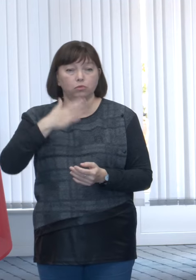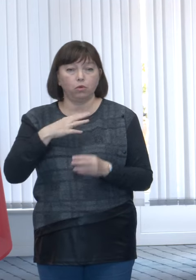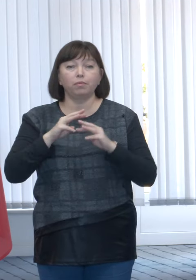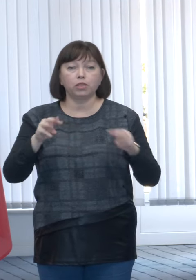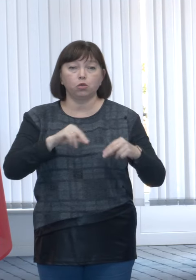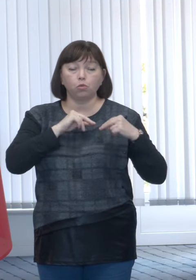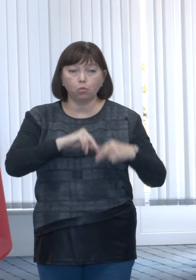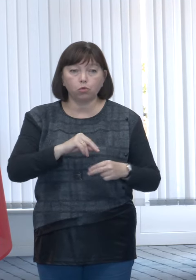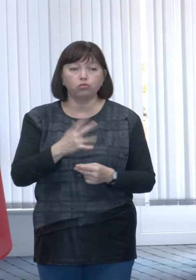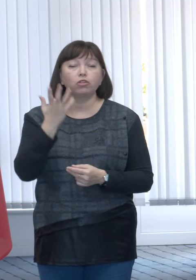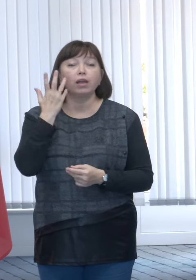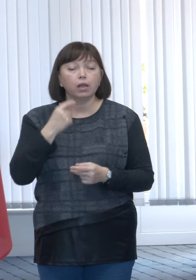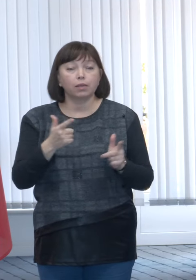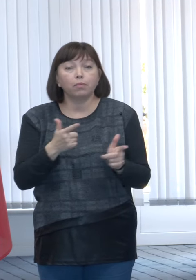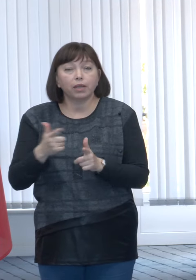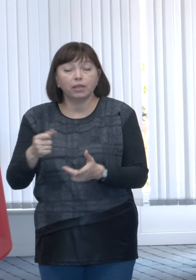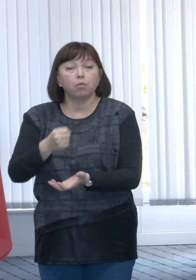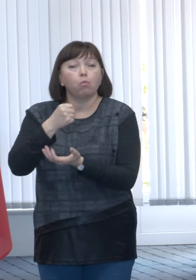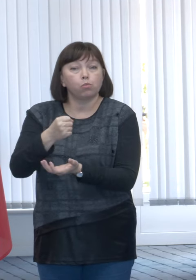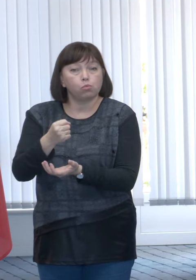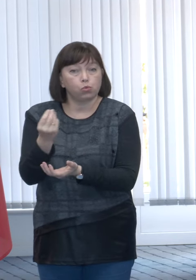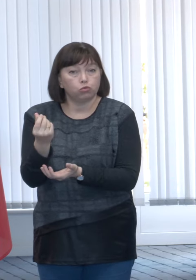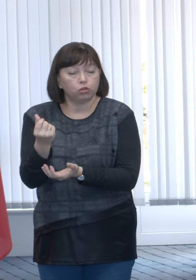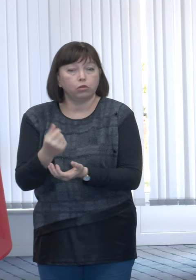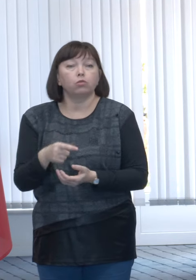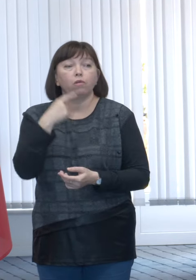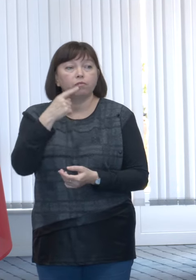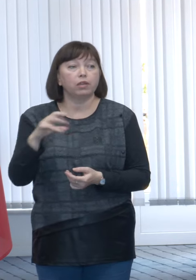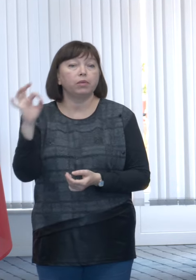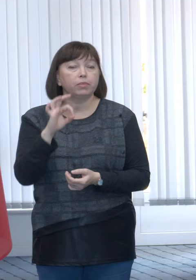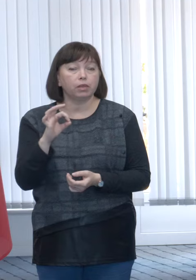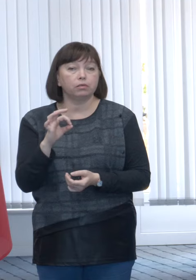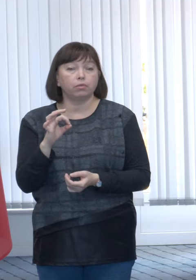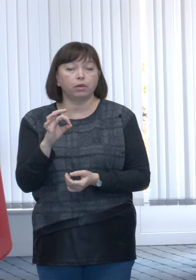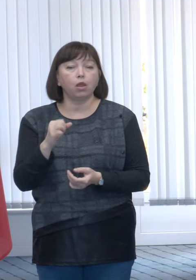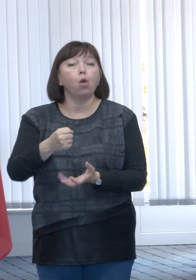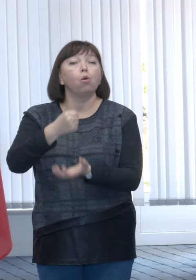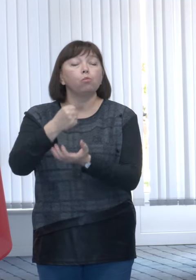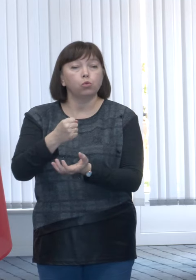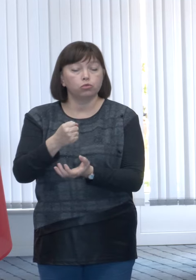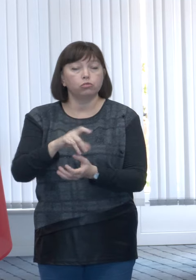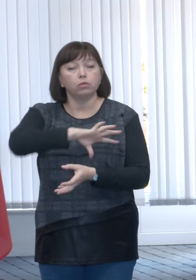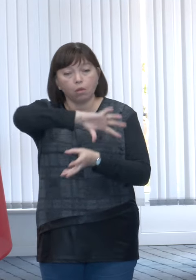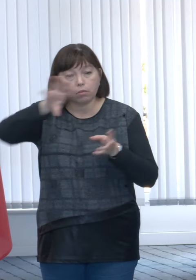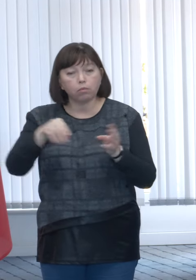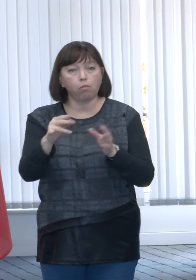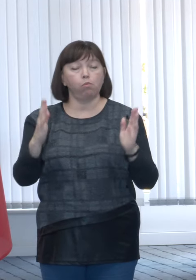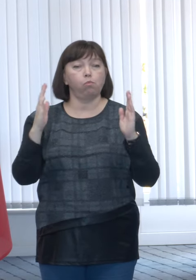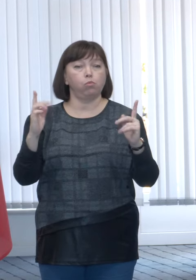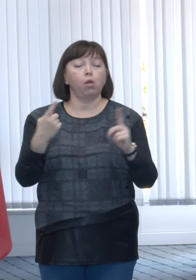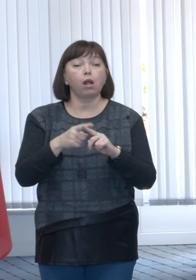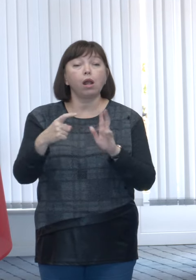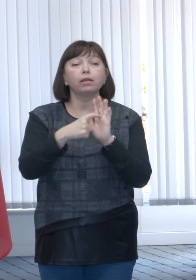protecție sociale, atunci când pregătim bugetul, vorbim despre un buget per program care este